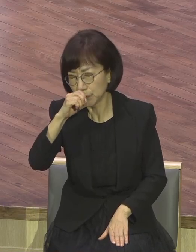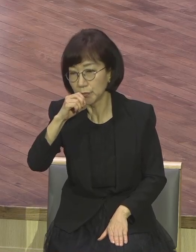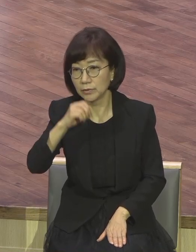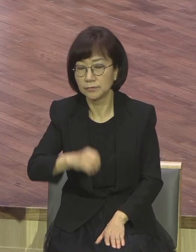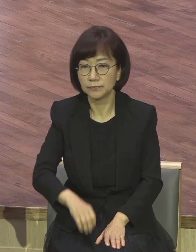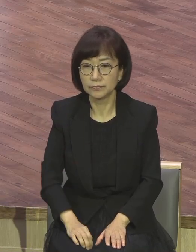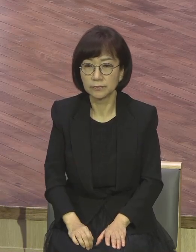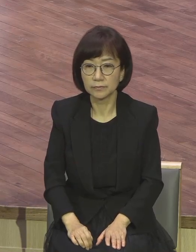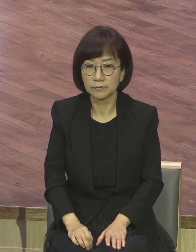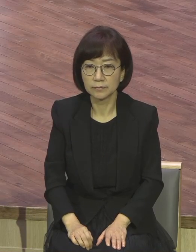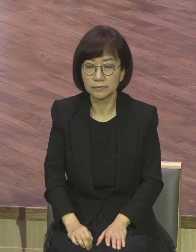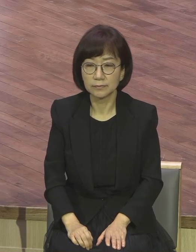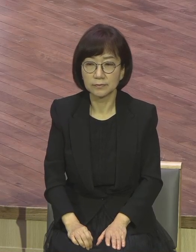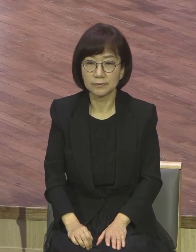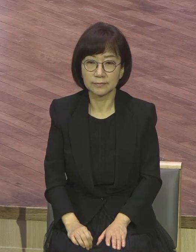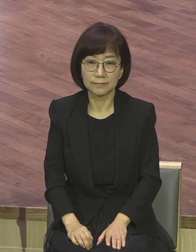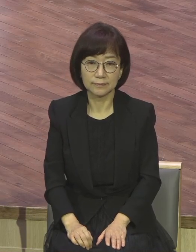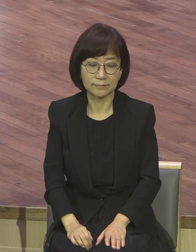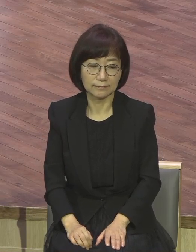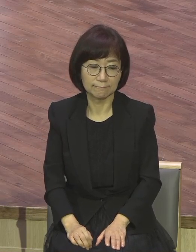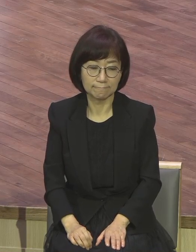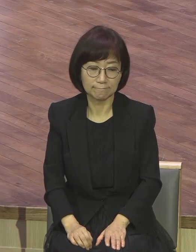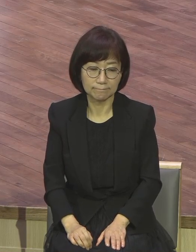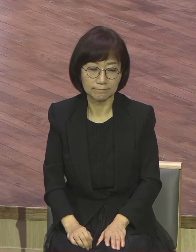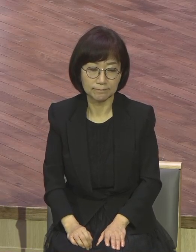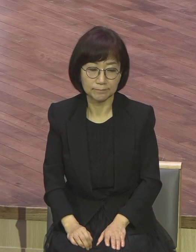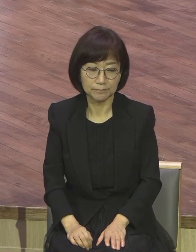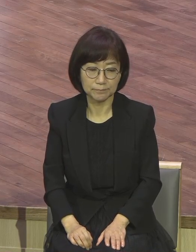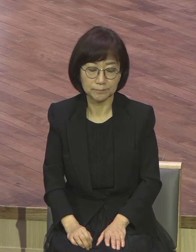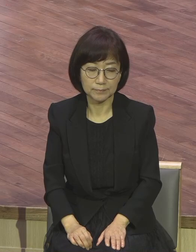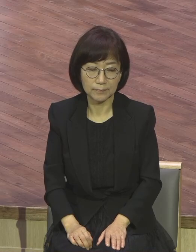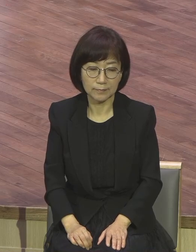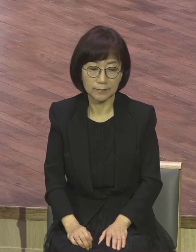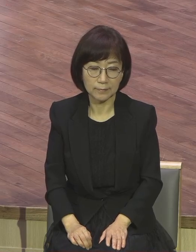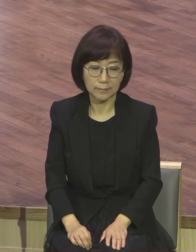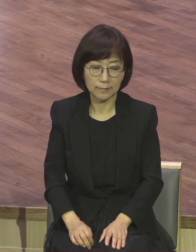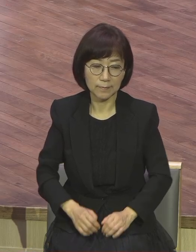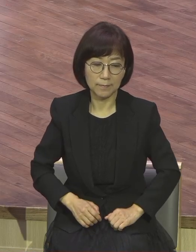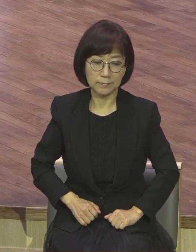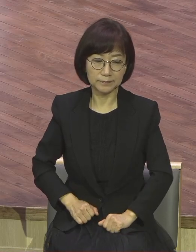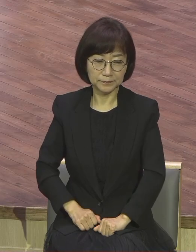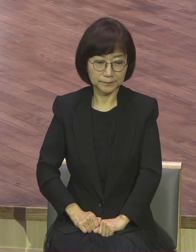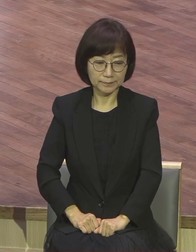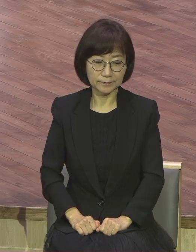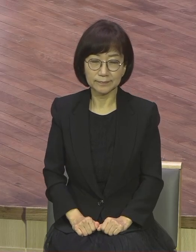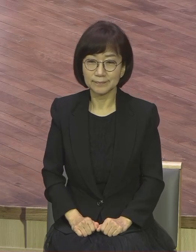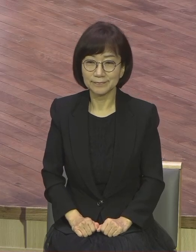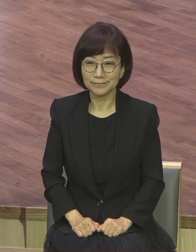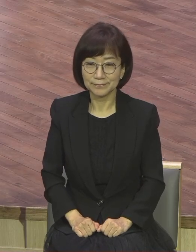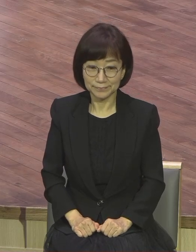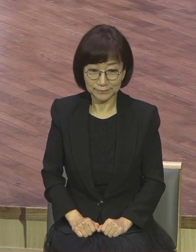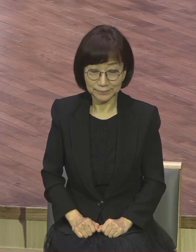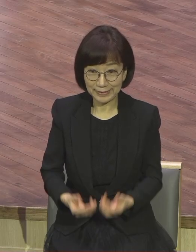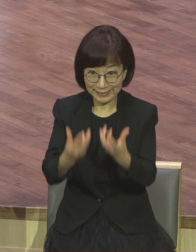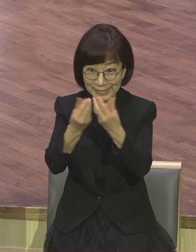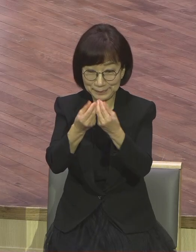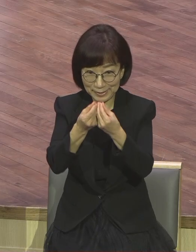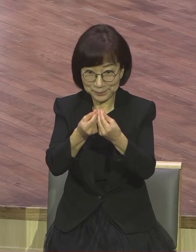전도 그런 거는 이제 막 믿어 가지고 암에 걸려 낳았다든가 이렇게 죽다